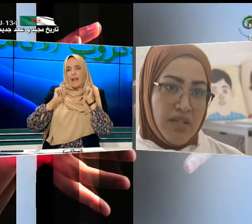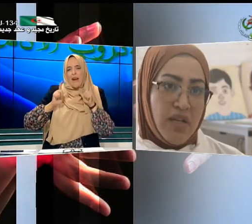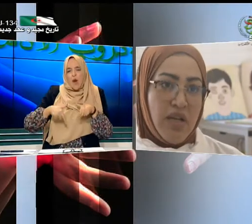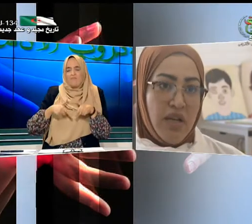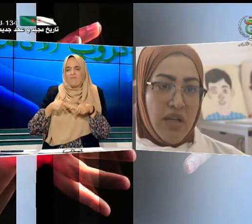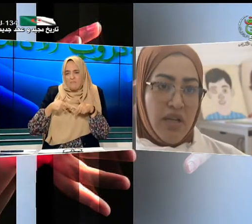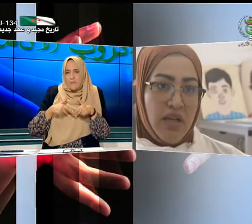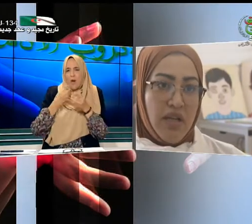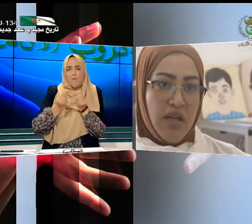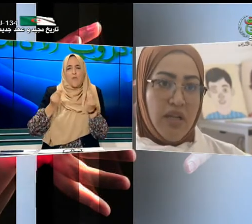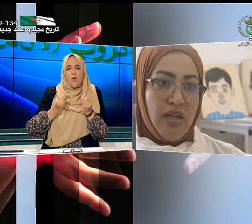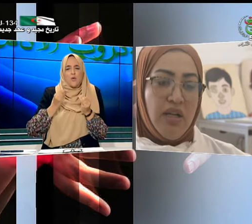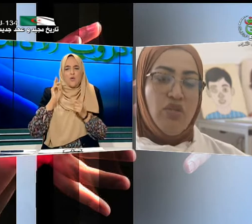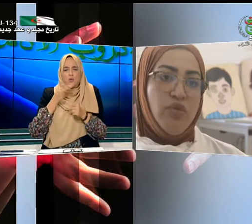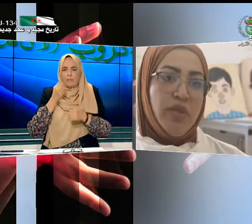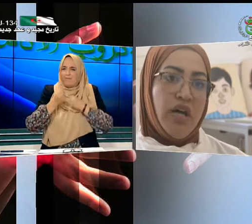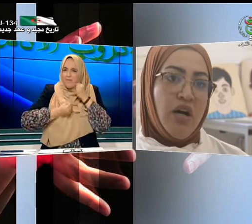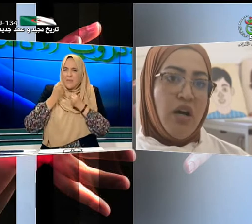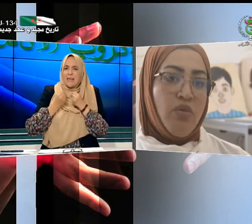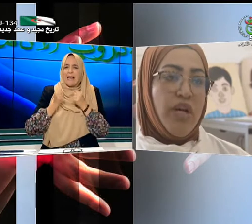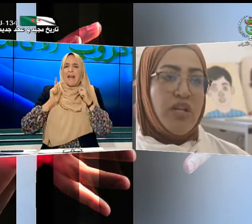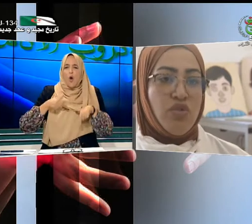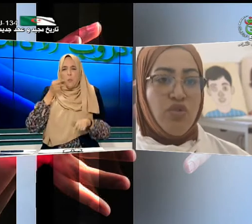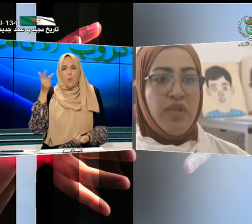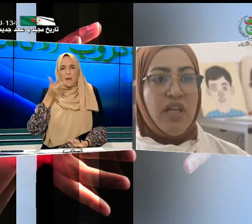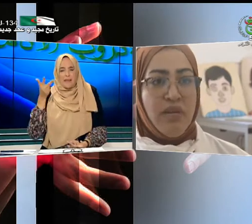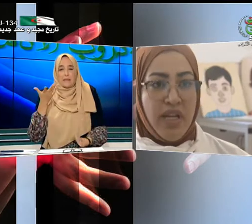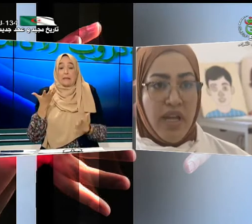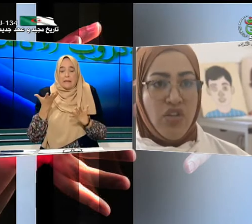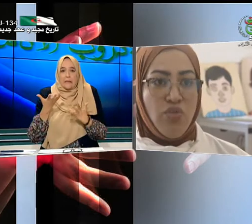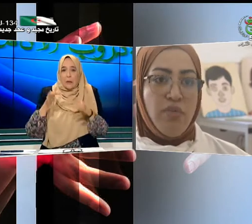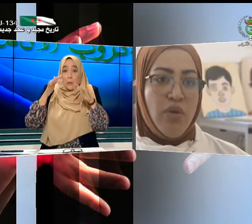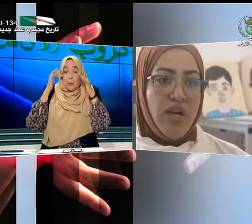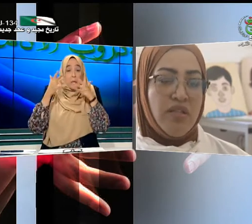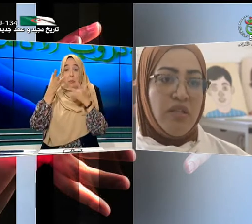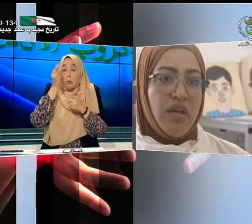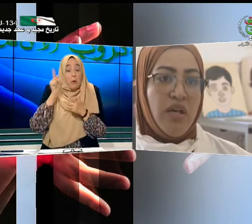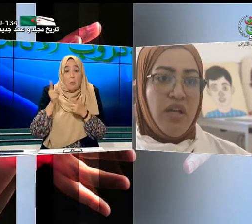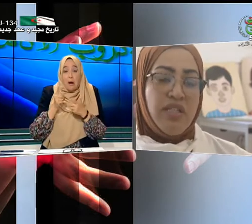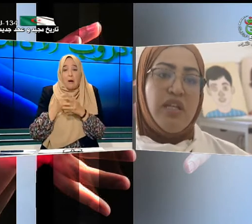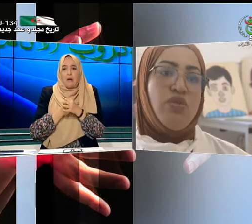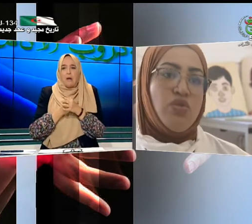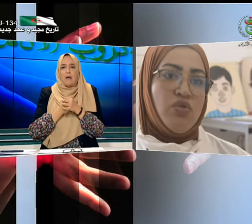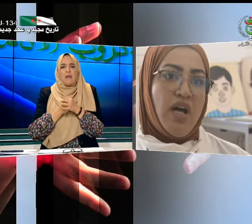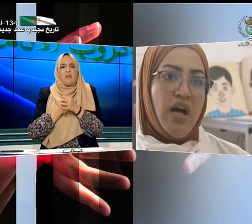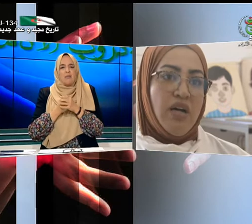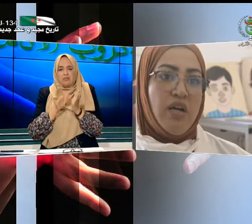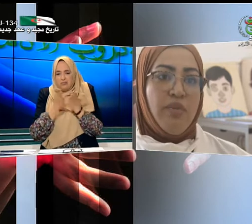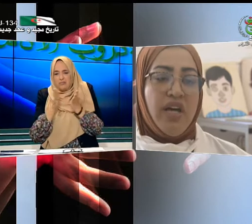العمومية وهي صعوبة المناهج والمواد التي يدرسونها بحيث